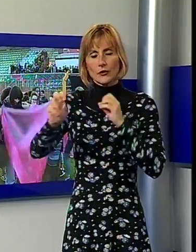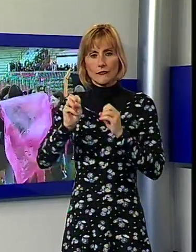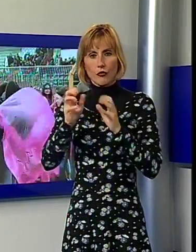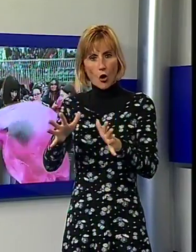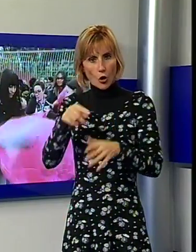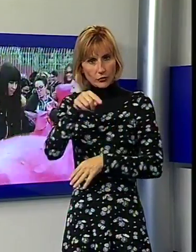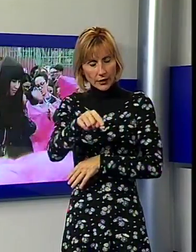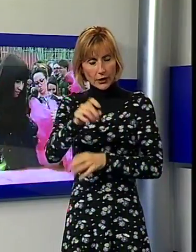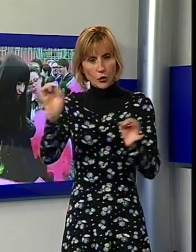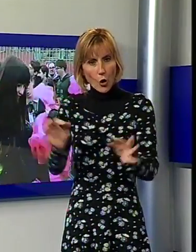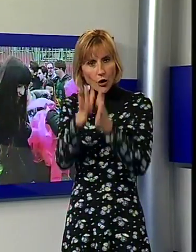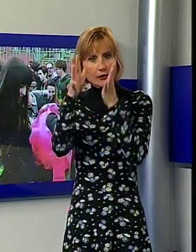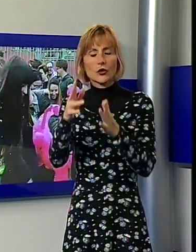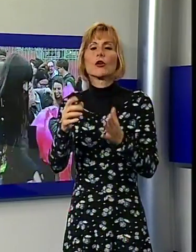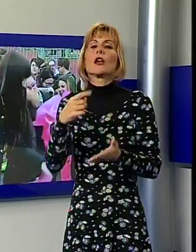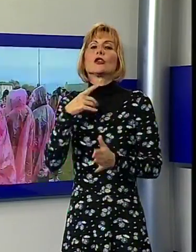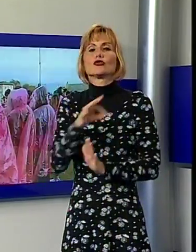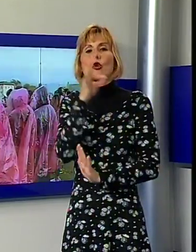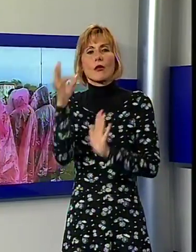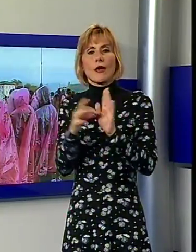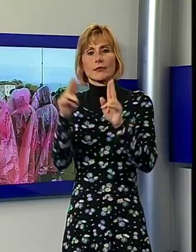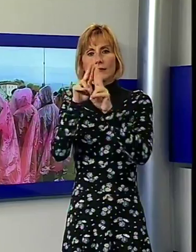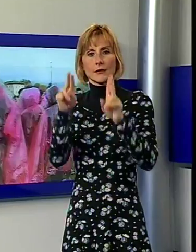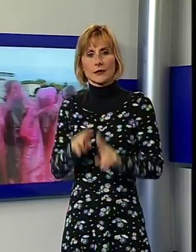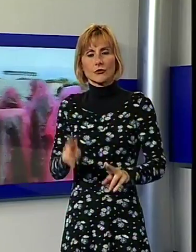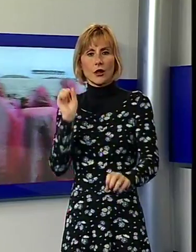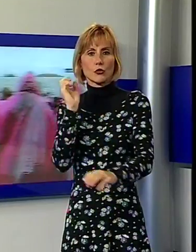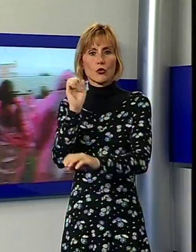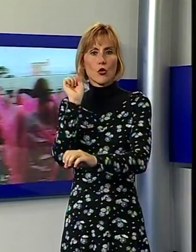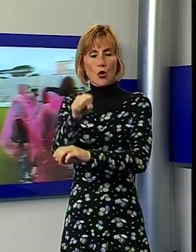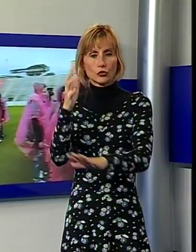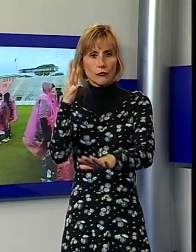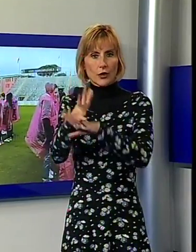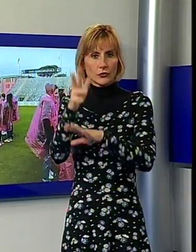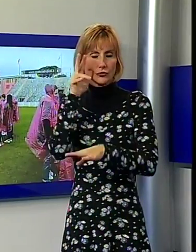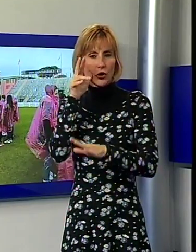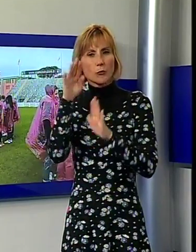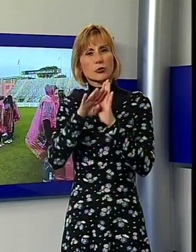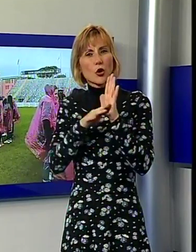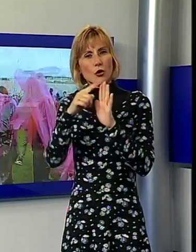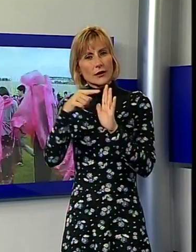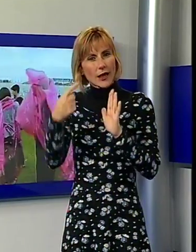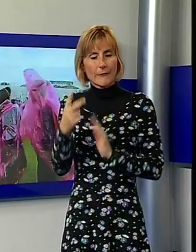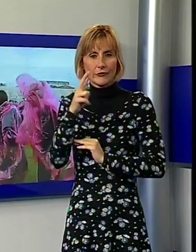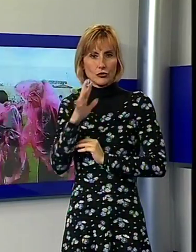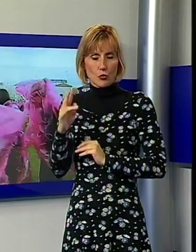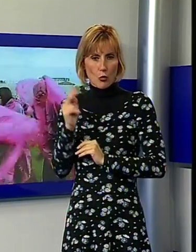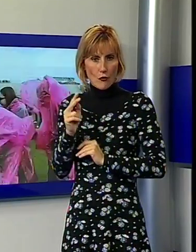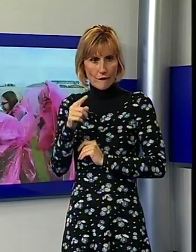giornata internazionale contro la violenza sulle donne, in programma per il 25 novembre. I ragazzi si sono ritrovati allo